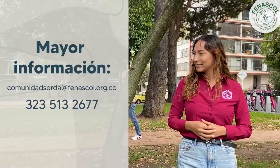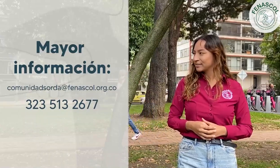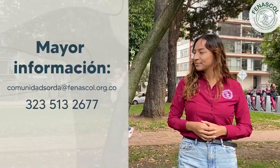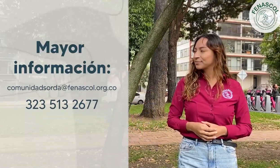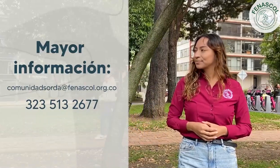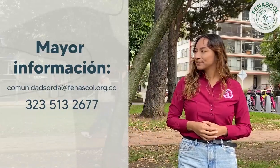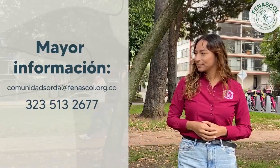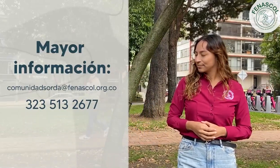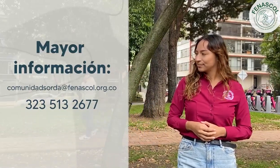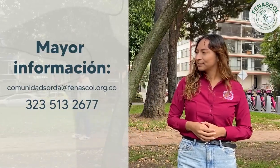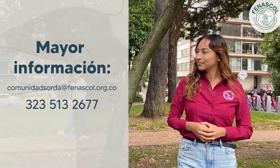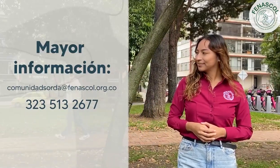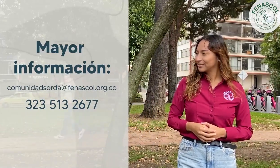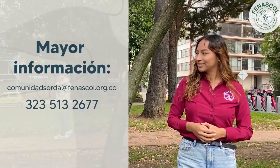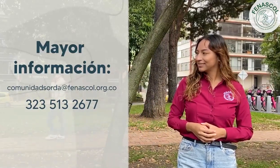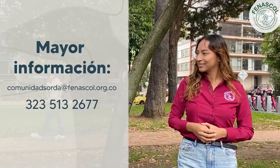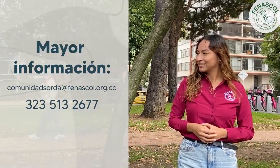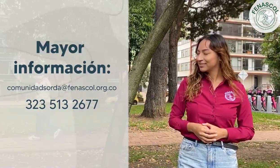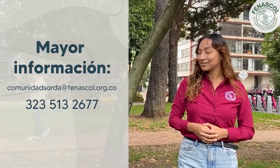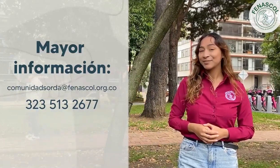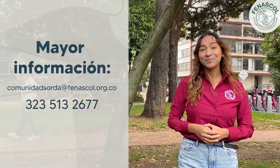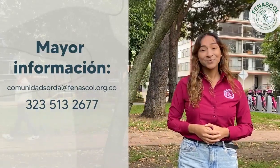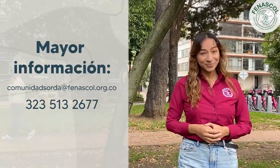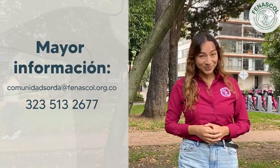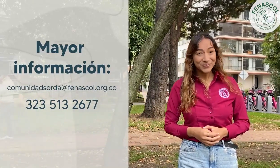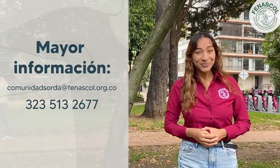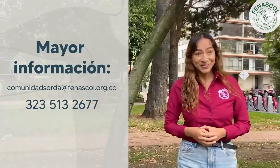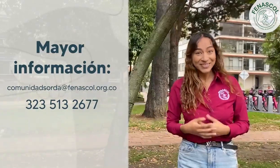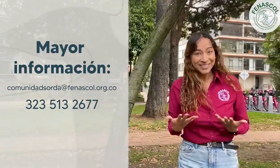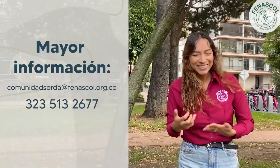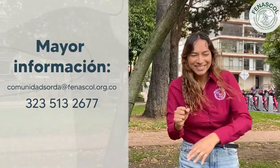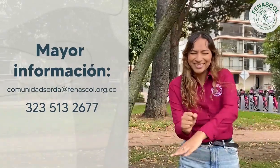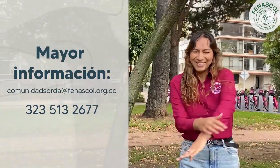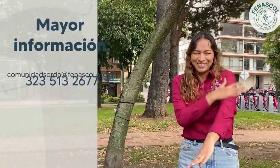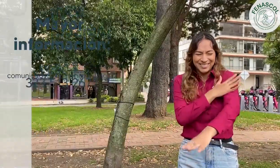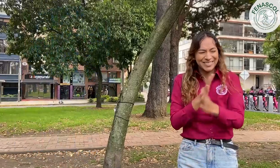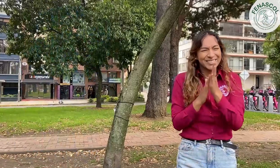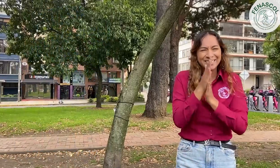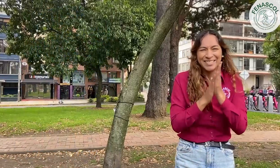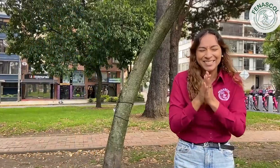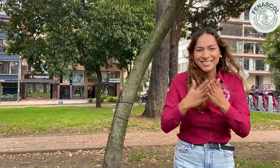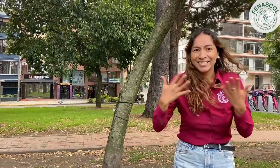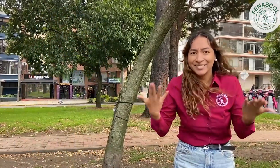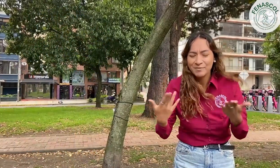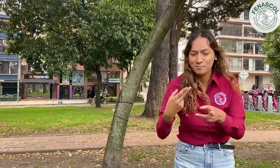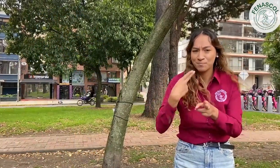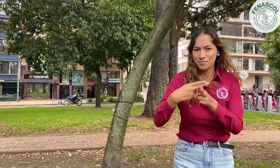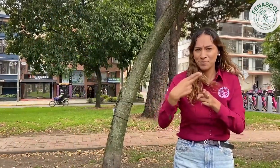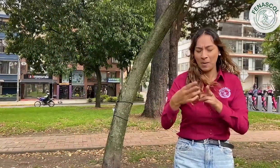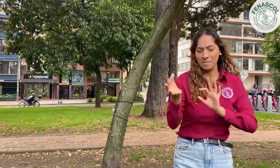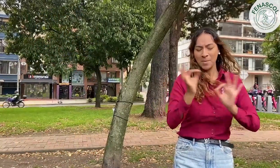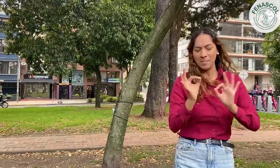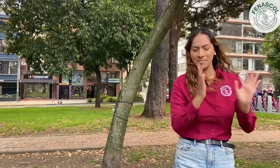al correo comunidad sorda arroba fenascol punto org punto co o al número 323 513 2677.